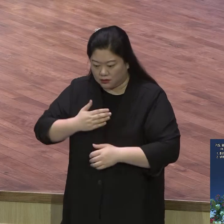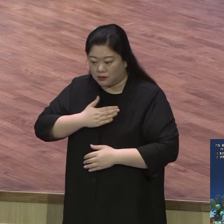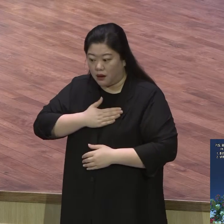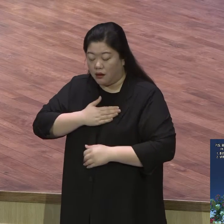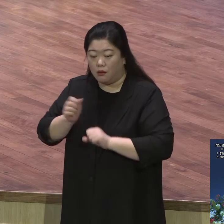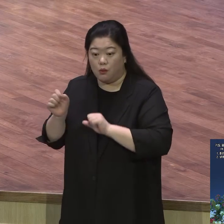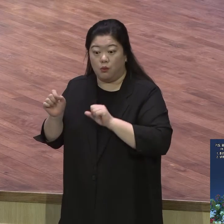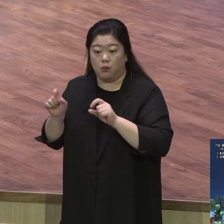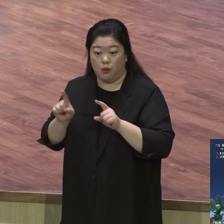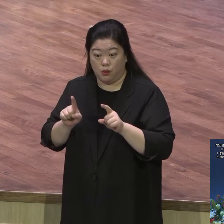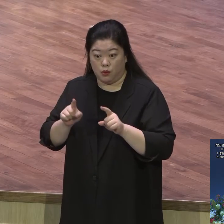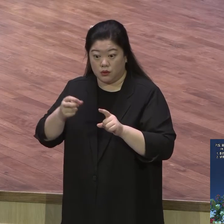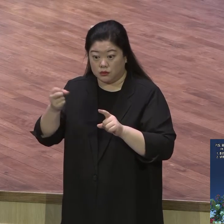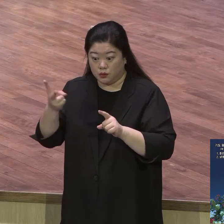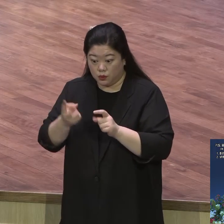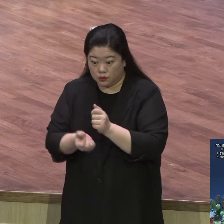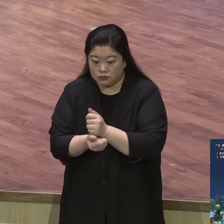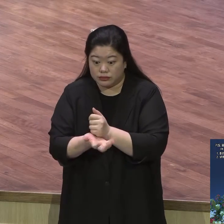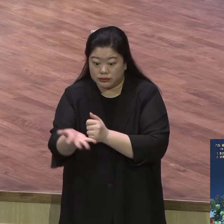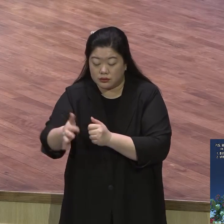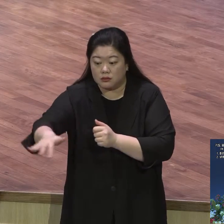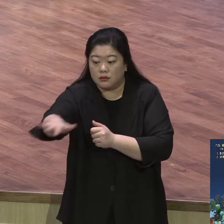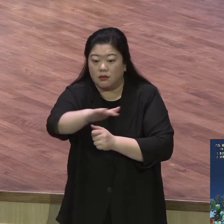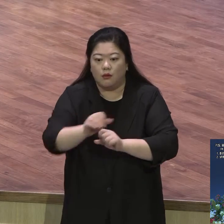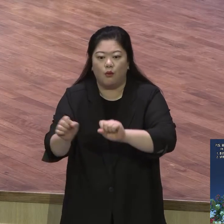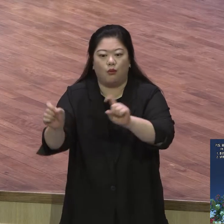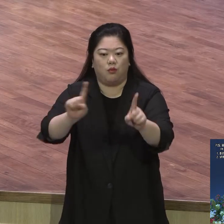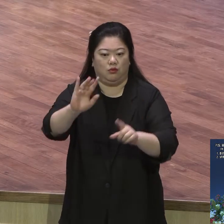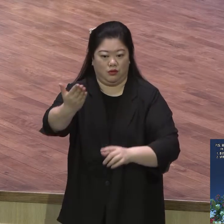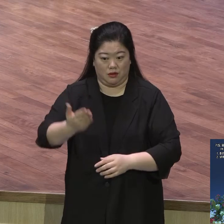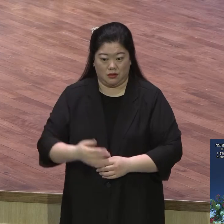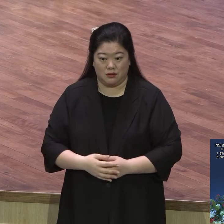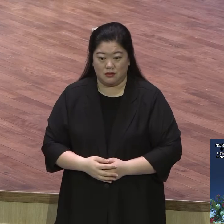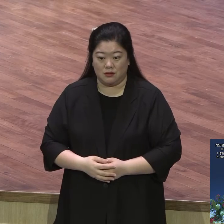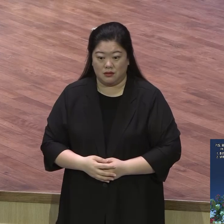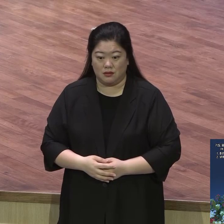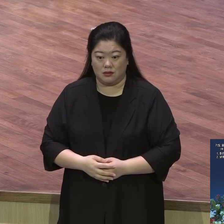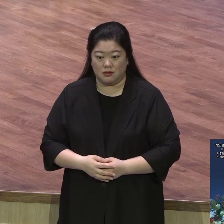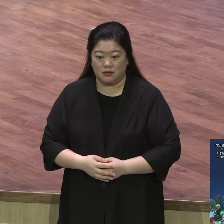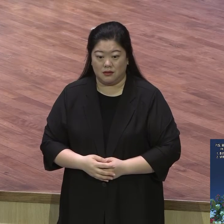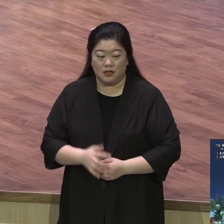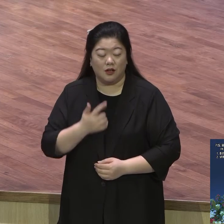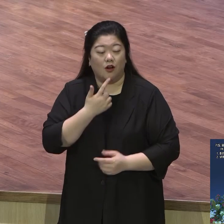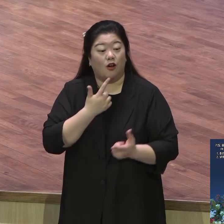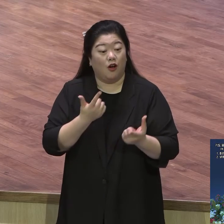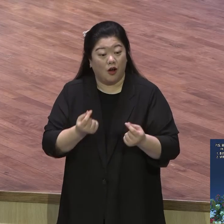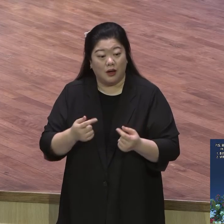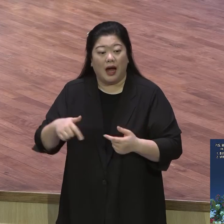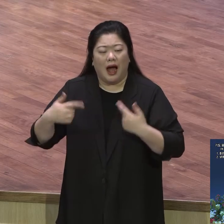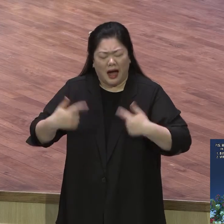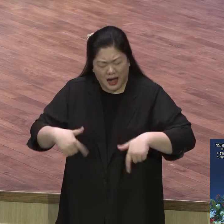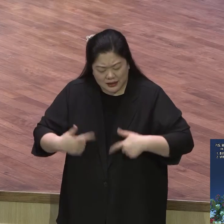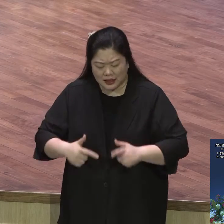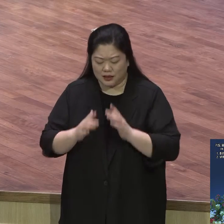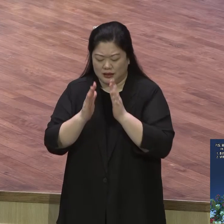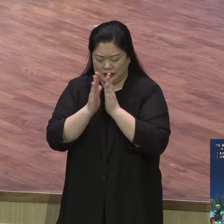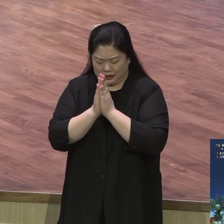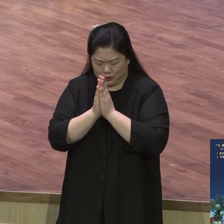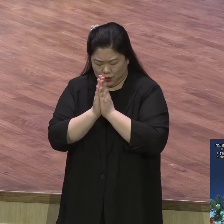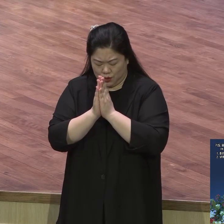나도 살고 너도 사는 다른 영혼을 살리는 이렇게 우리는 생명을 살리는 기도를 해야 돼요